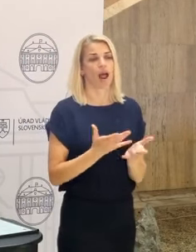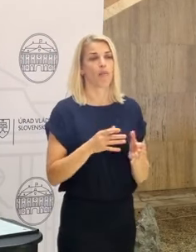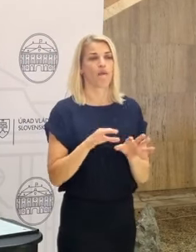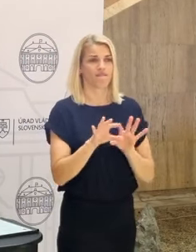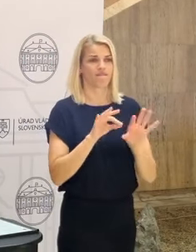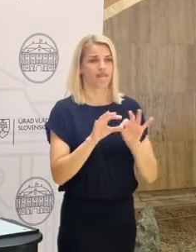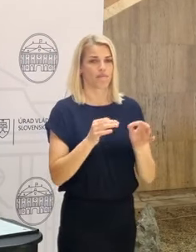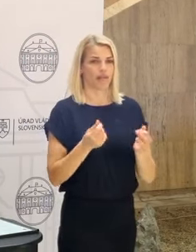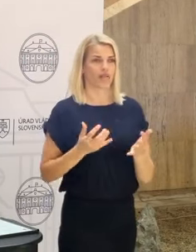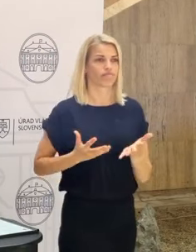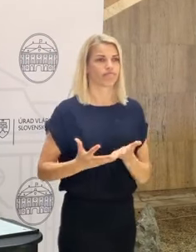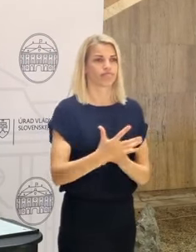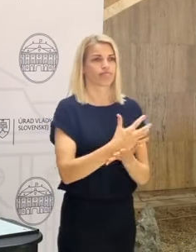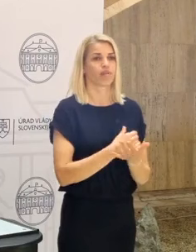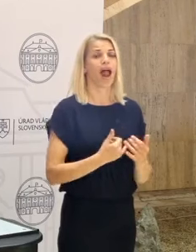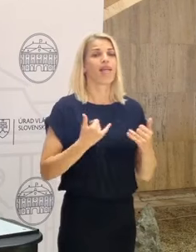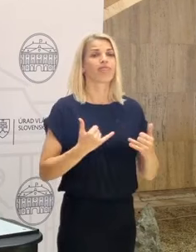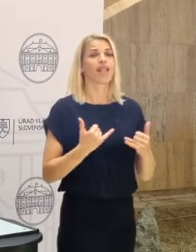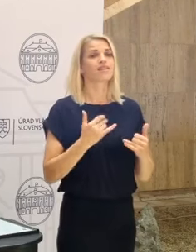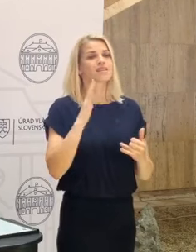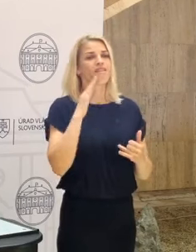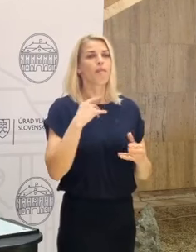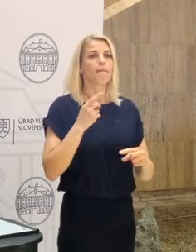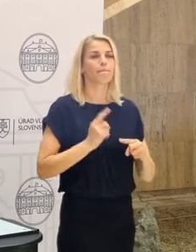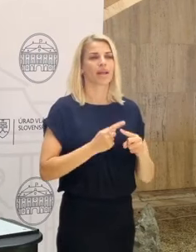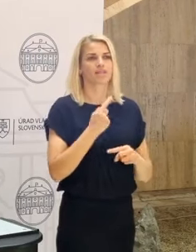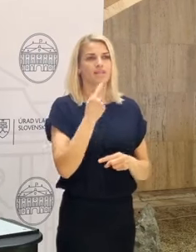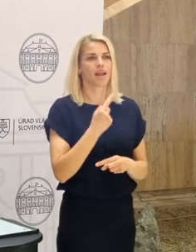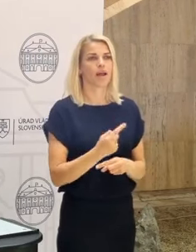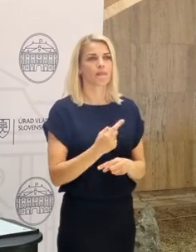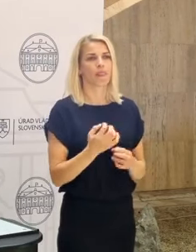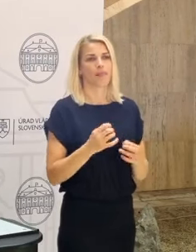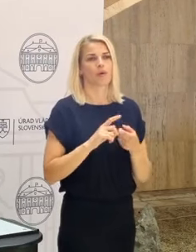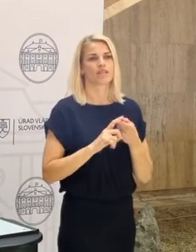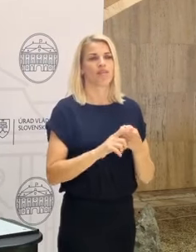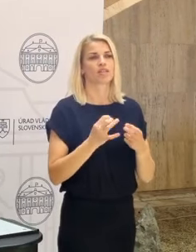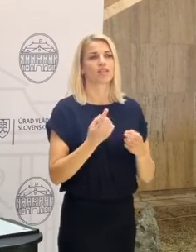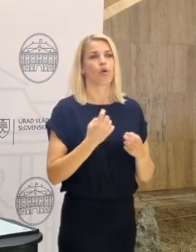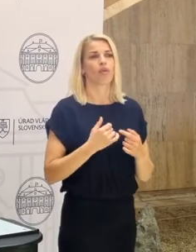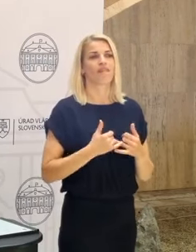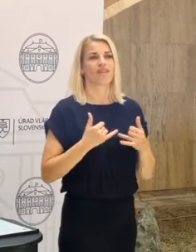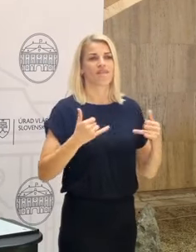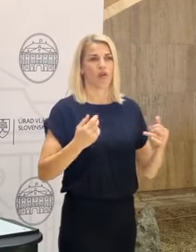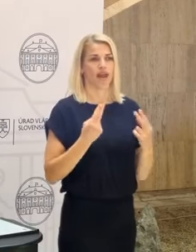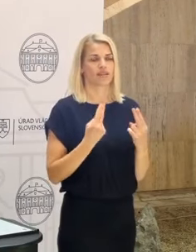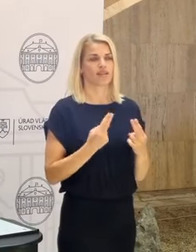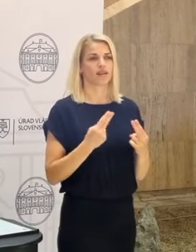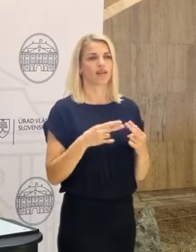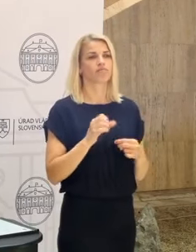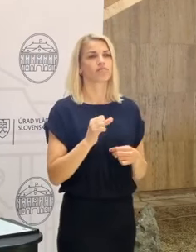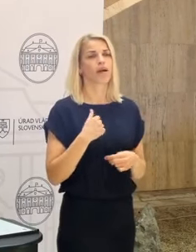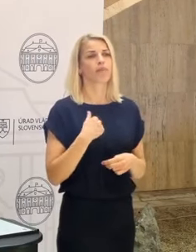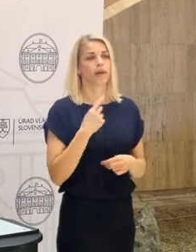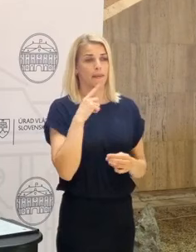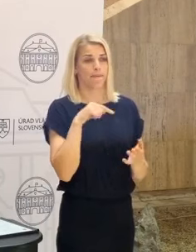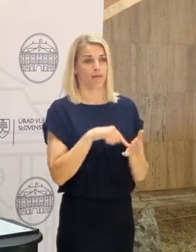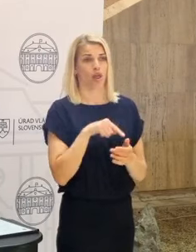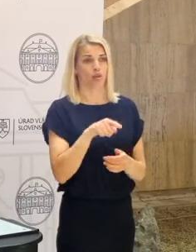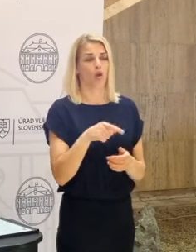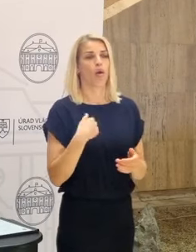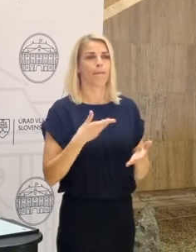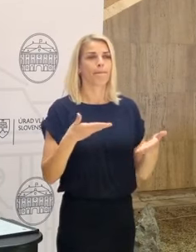ten výber, ktorý nevieme dnes úplne presne kvantifikovať, lebo závisí od vývoja ceny, aby sme podľa toho